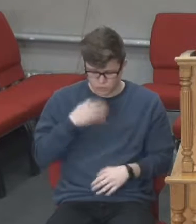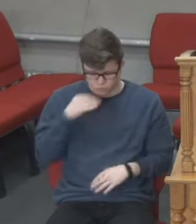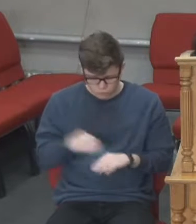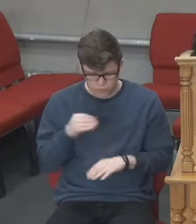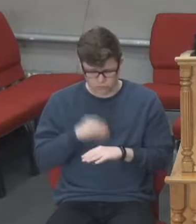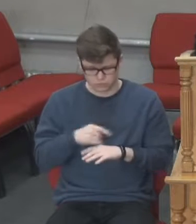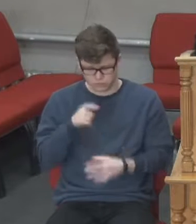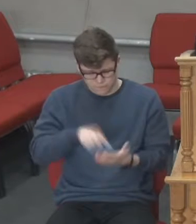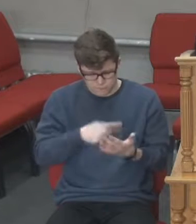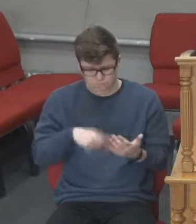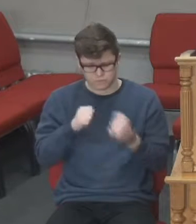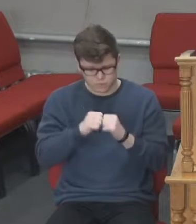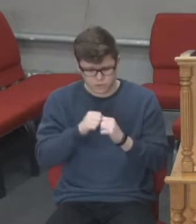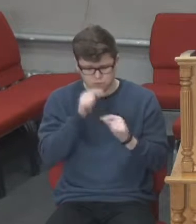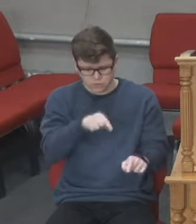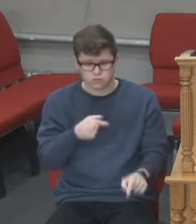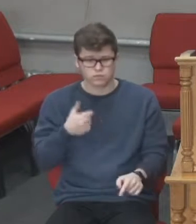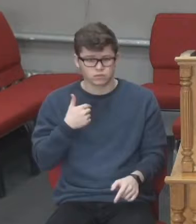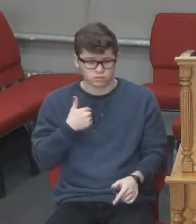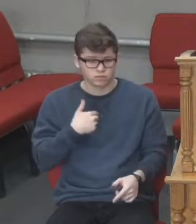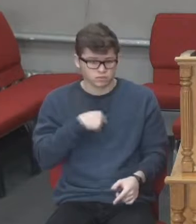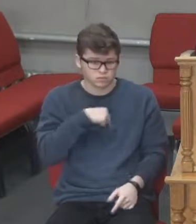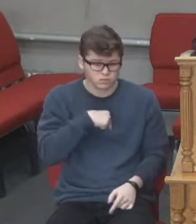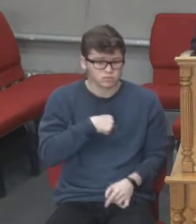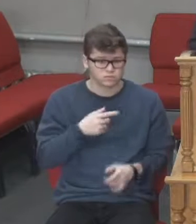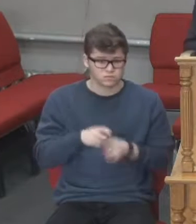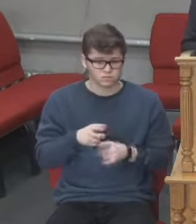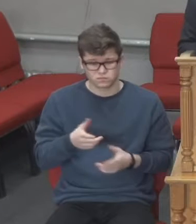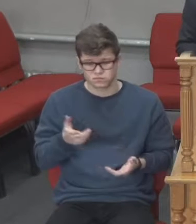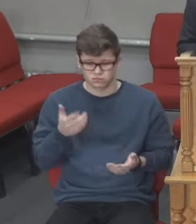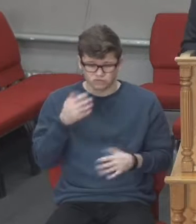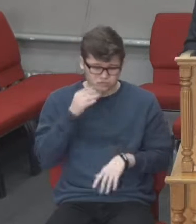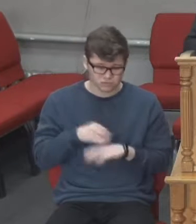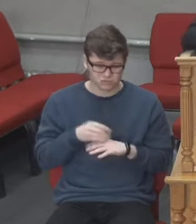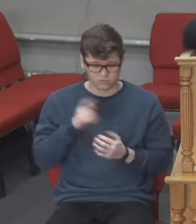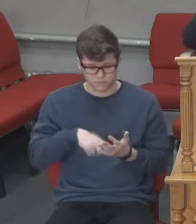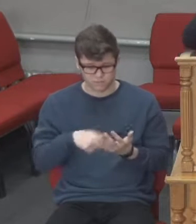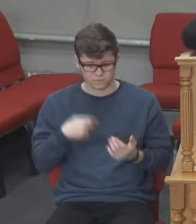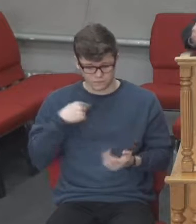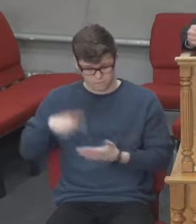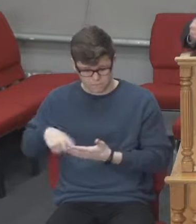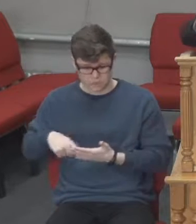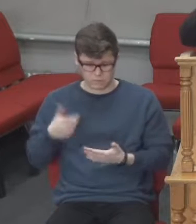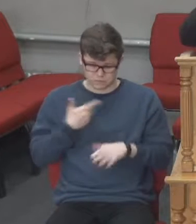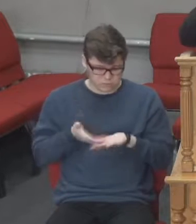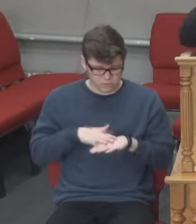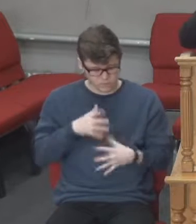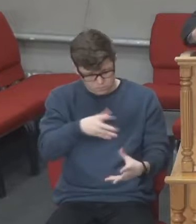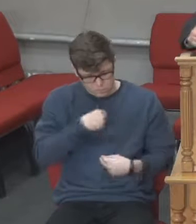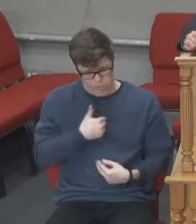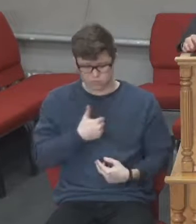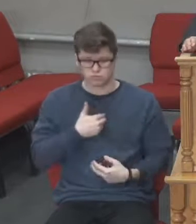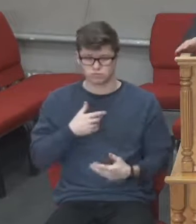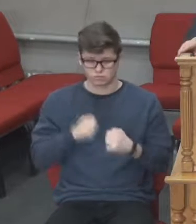пріоритетна молитва, тому що воно вам болить. Нам зараз болить ситуація в Україні. Тому пріоритетна молитва наша